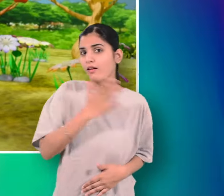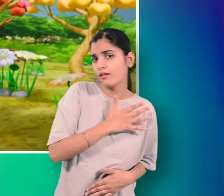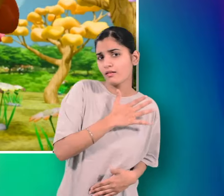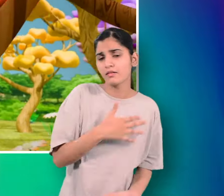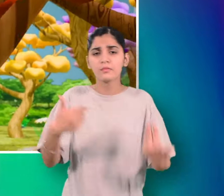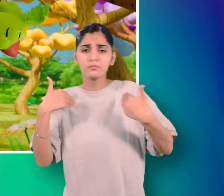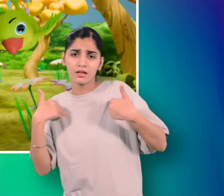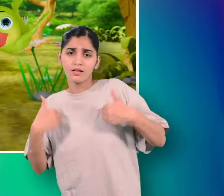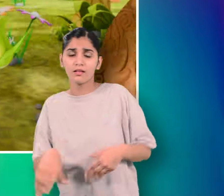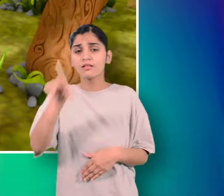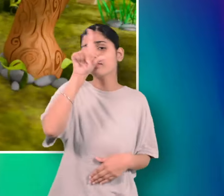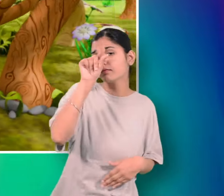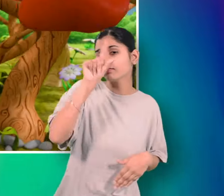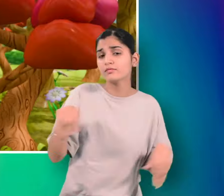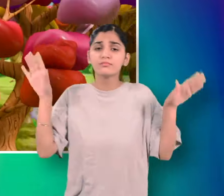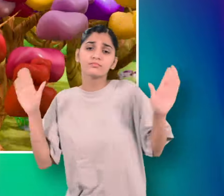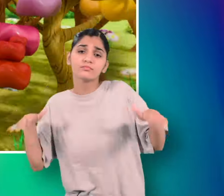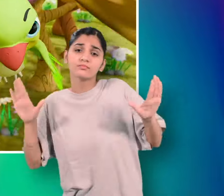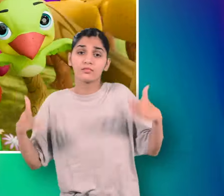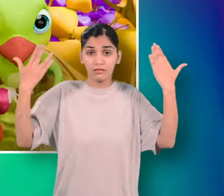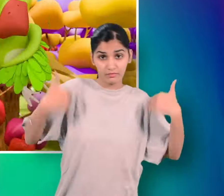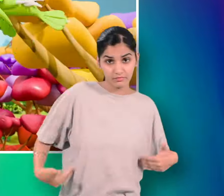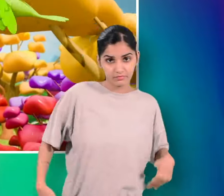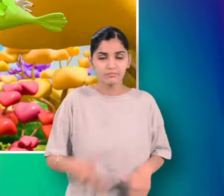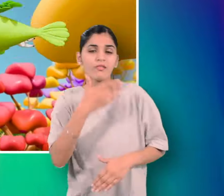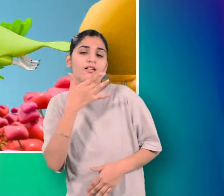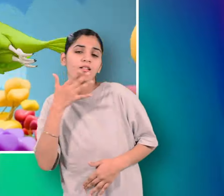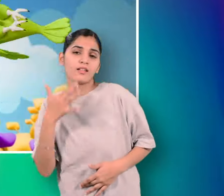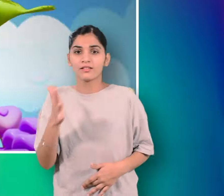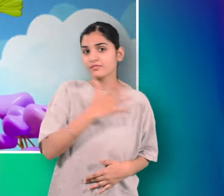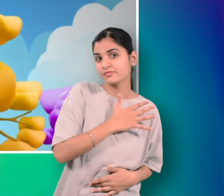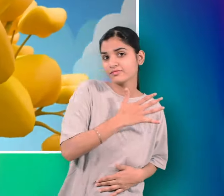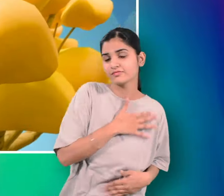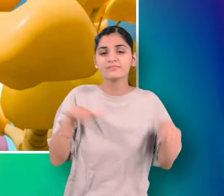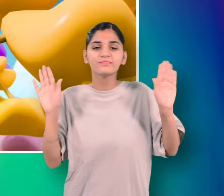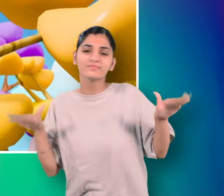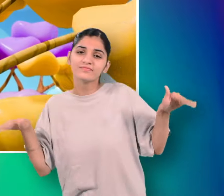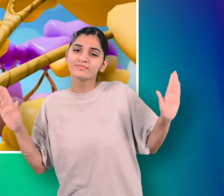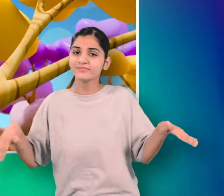तोता हूँ